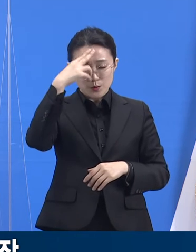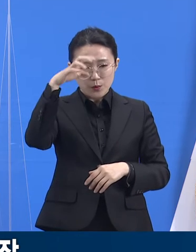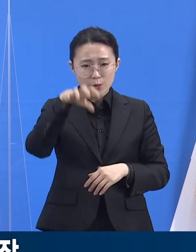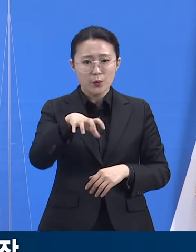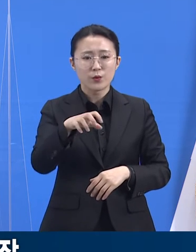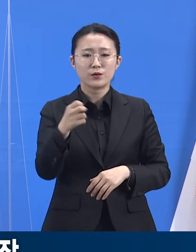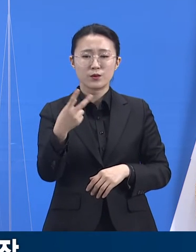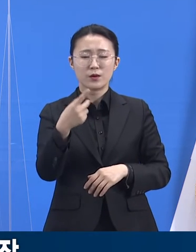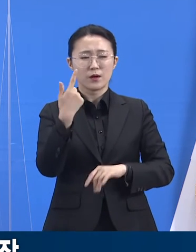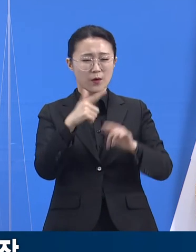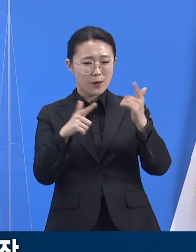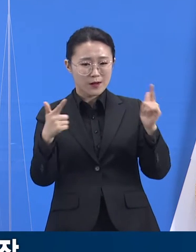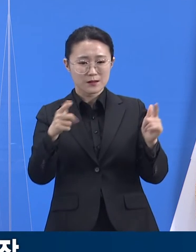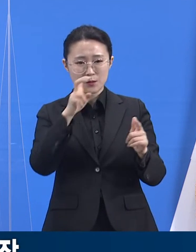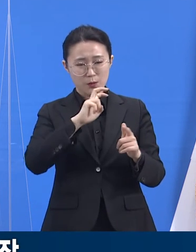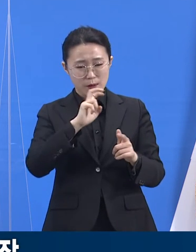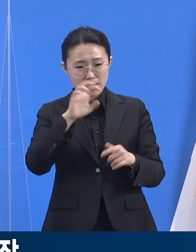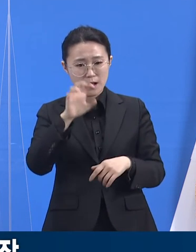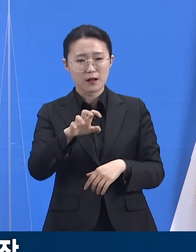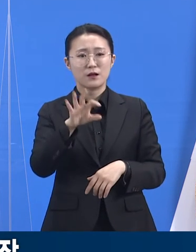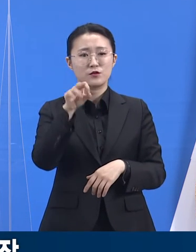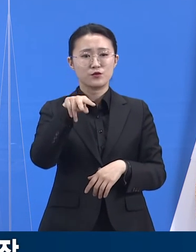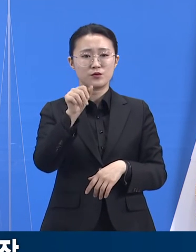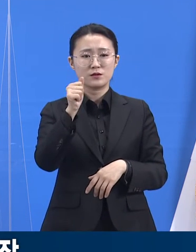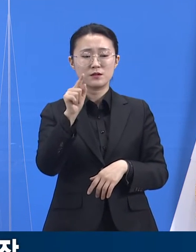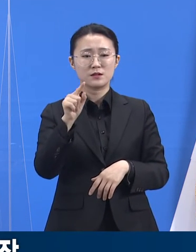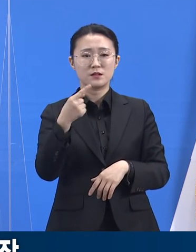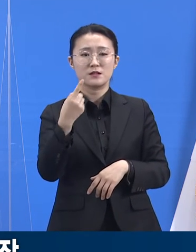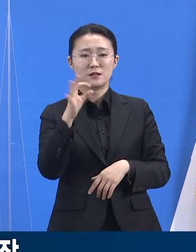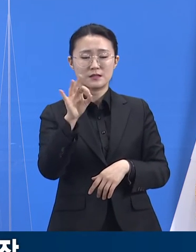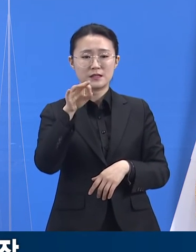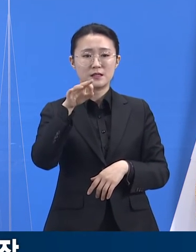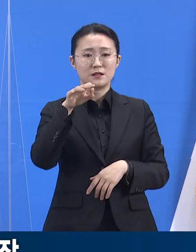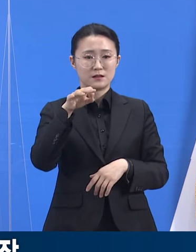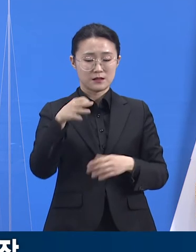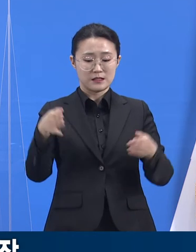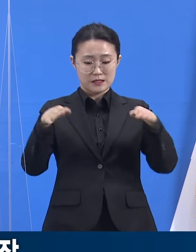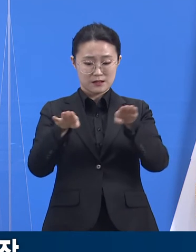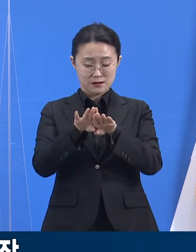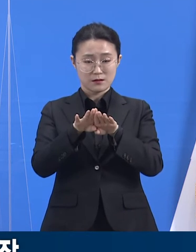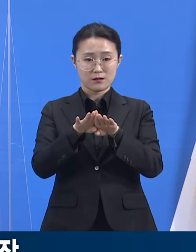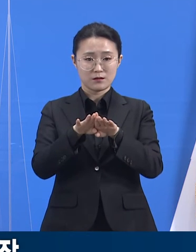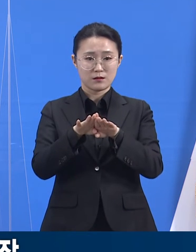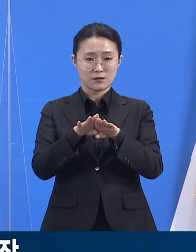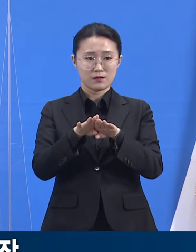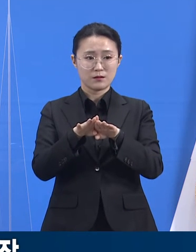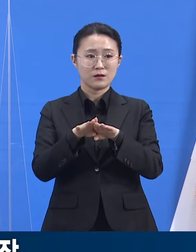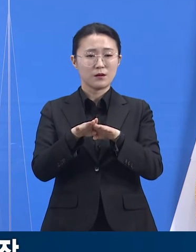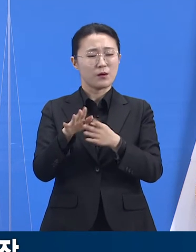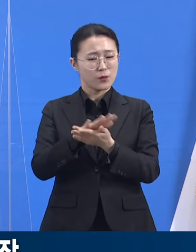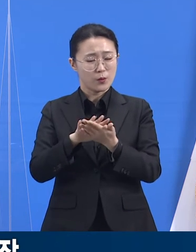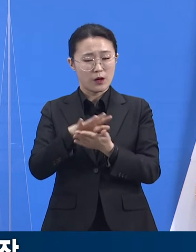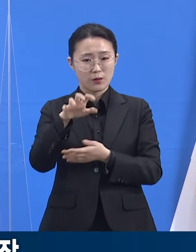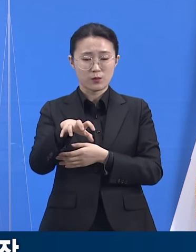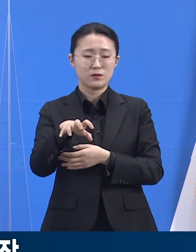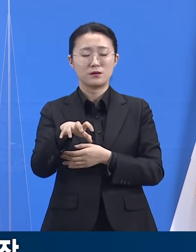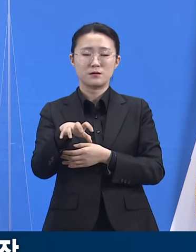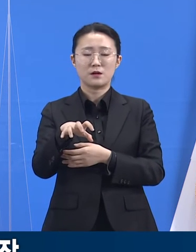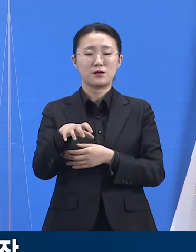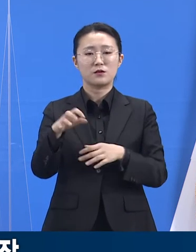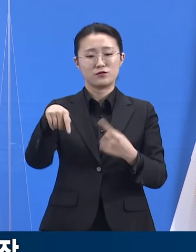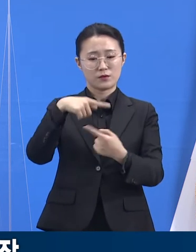유흥시설로 분류되어 있는 육종시설에 대해 집합금지 조치되었습니다. 동시에